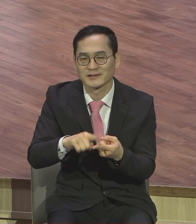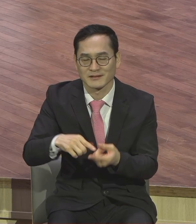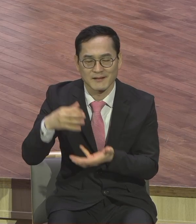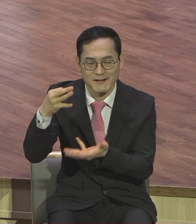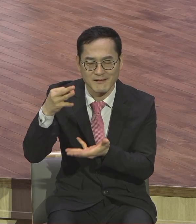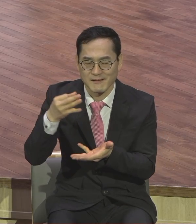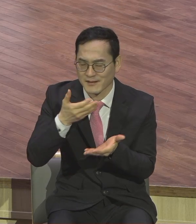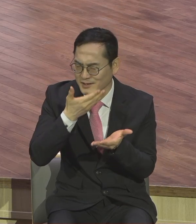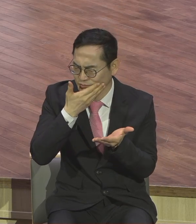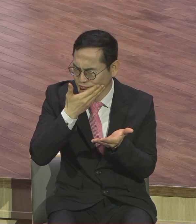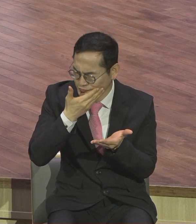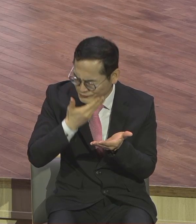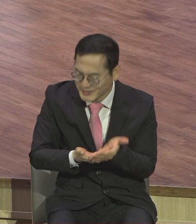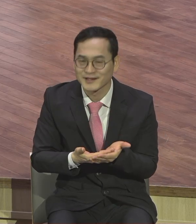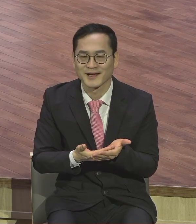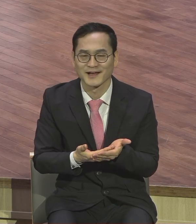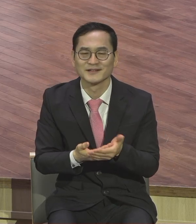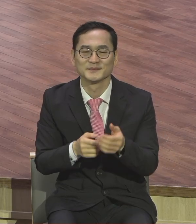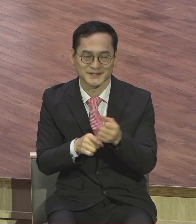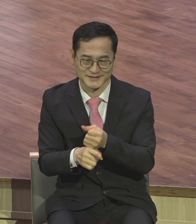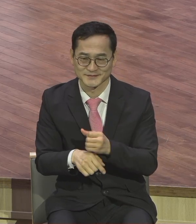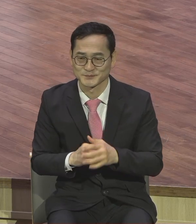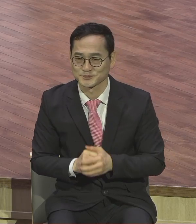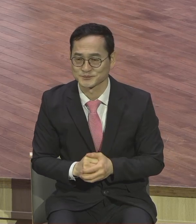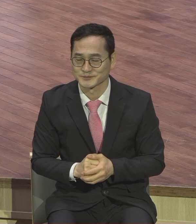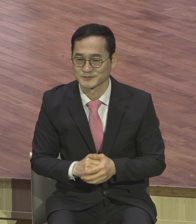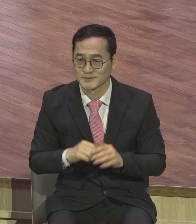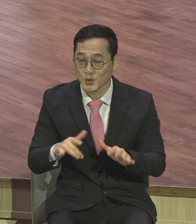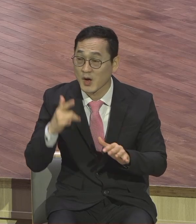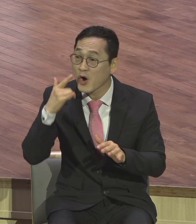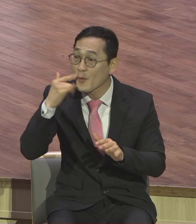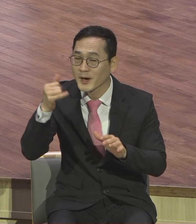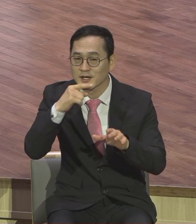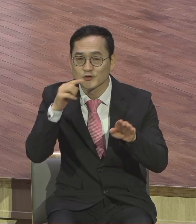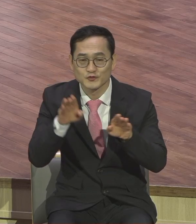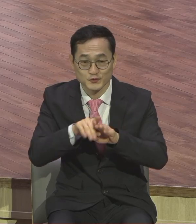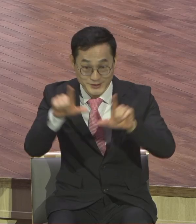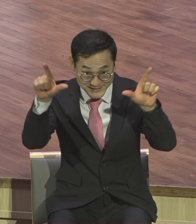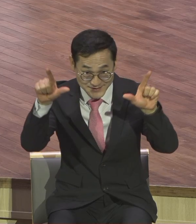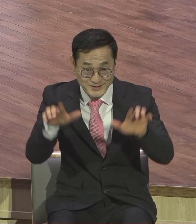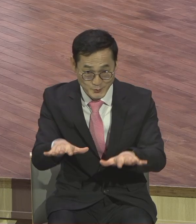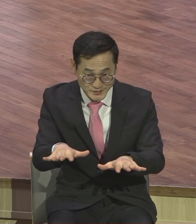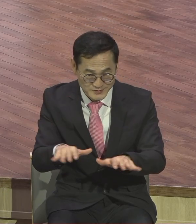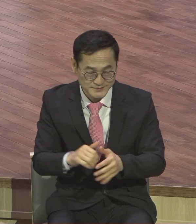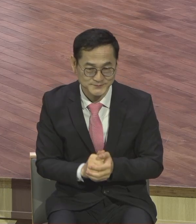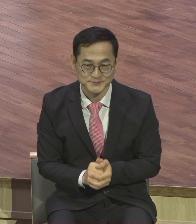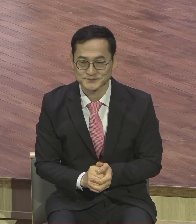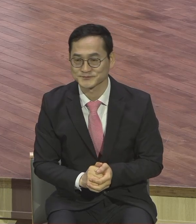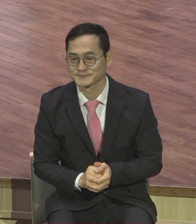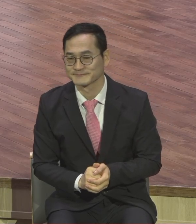오늘은 한국교회가 어버이주일로 그렇게 하나님께 예배를 드렸는데 우리가 살아가면서